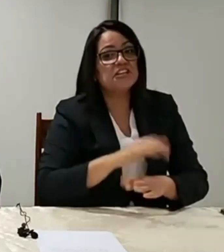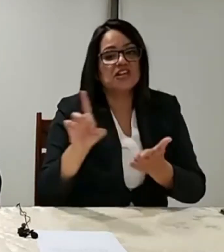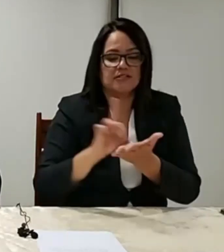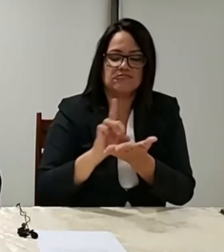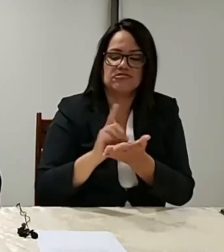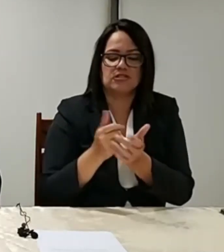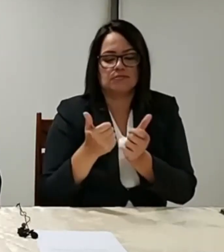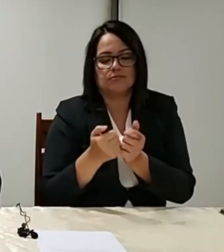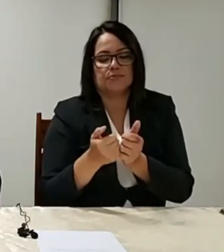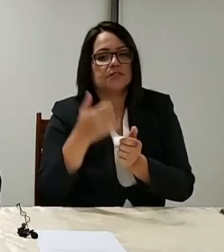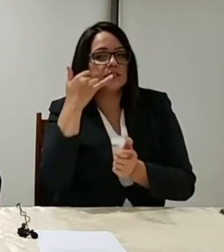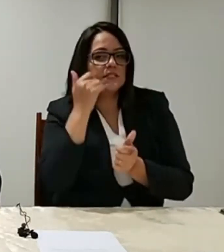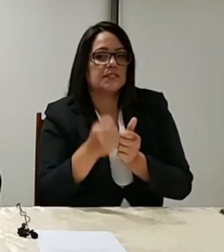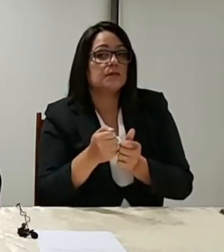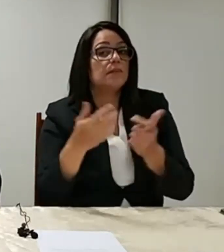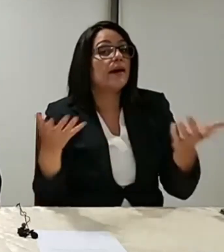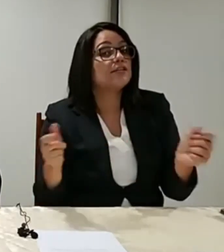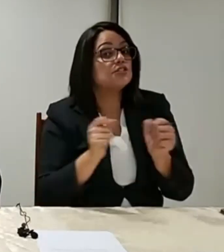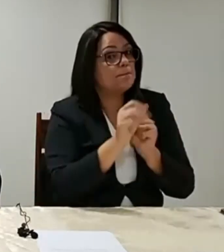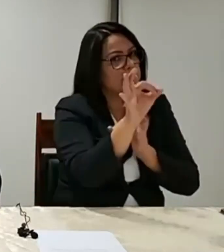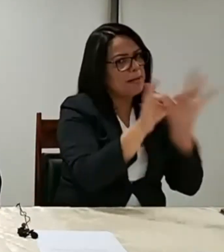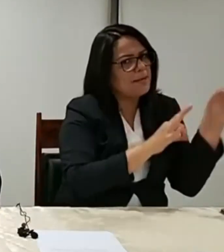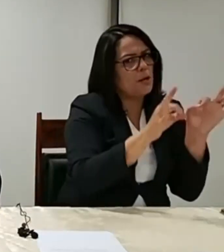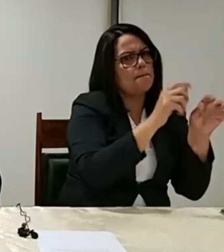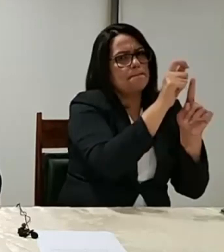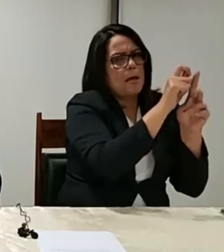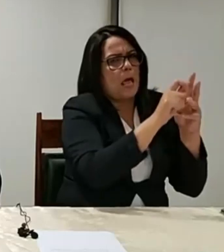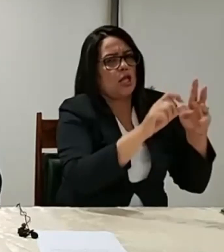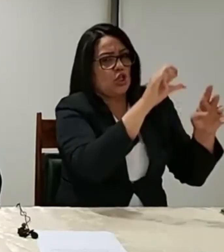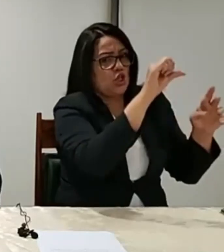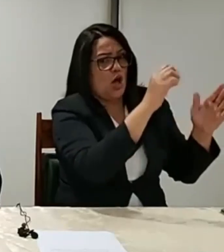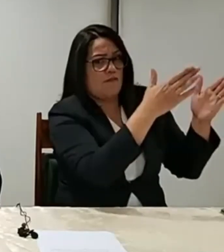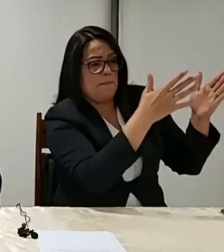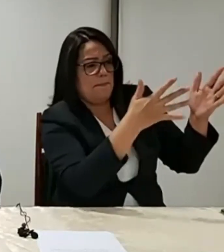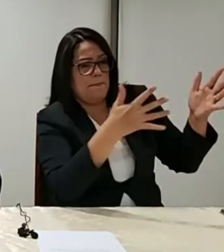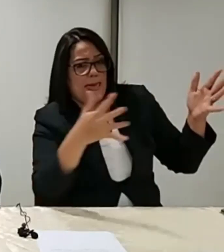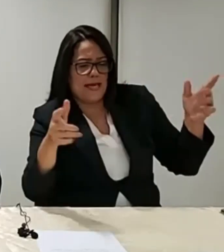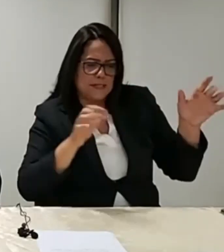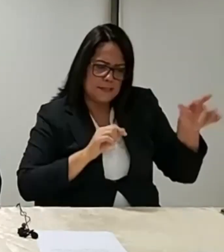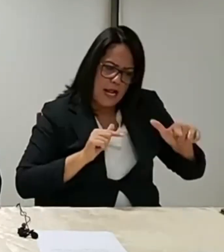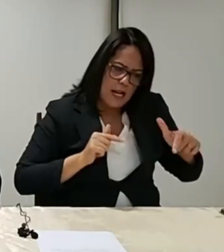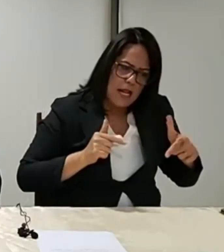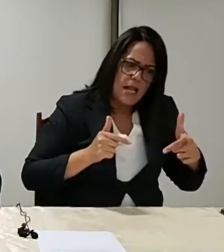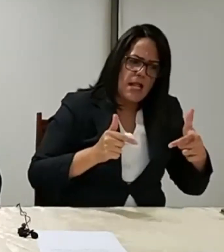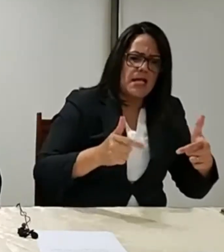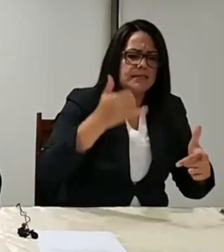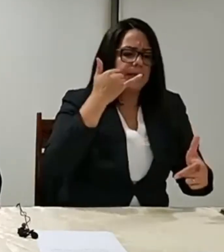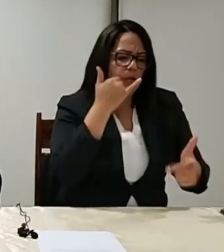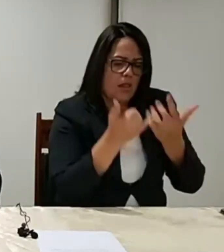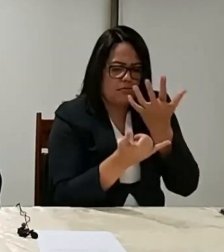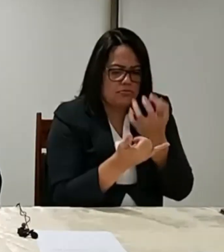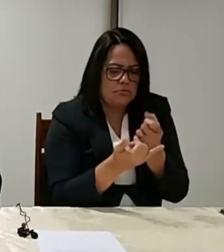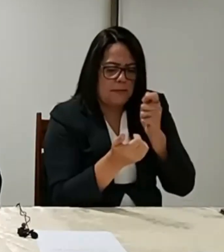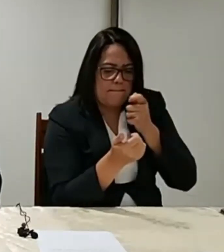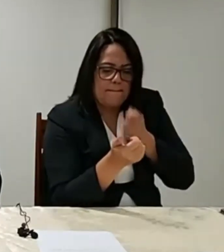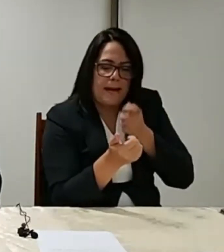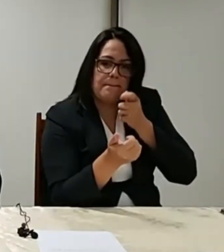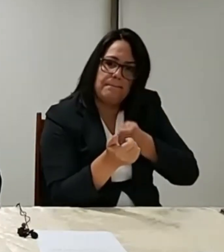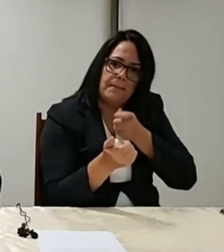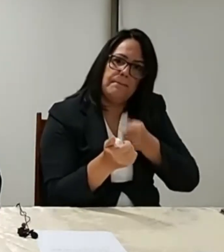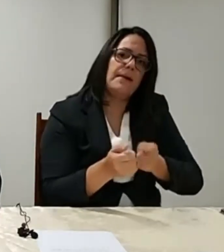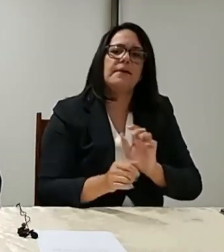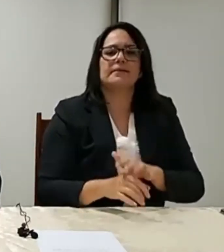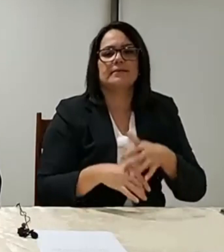meses investindo. Então, por isso também, este novo pagamento do auxílio tem essa diferenciação, presidente.